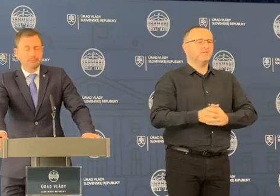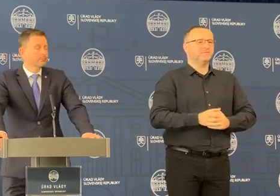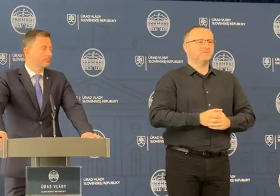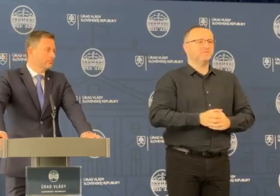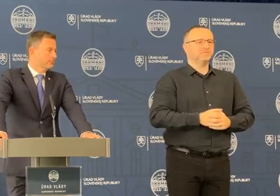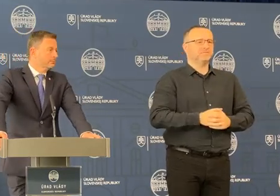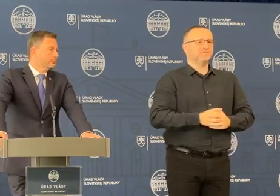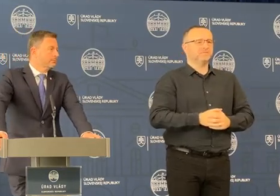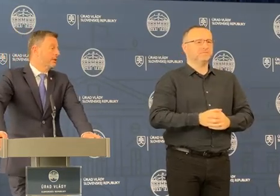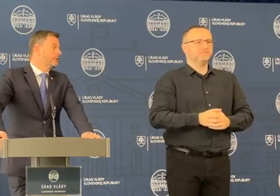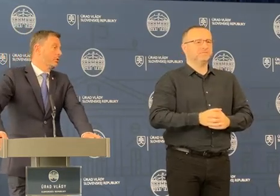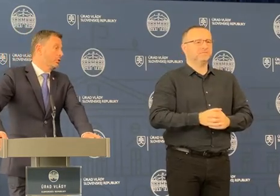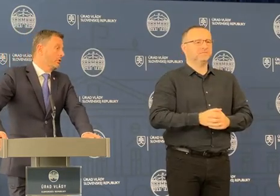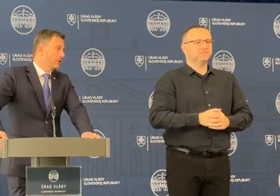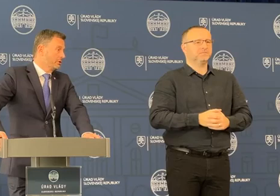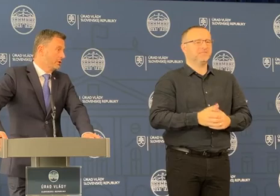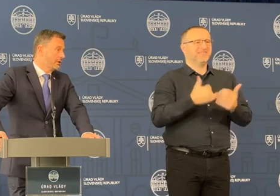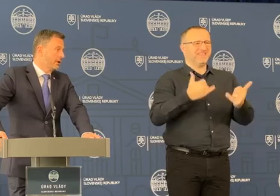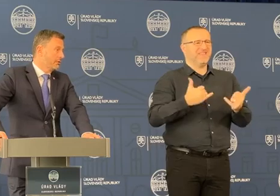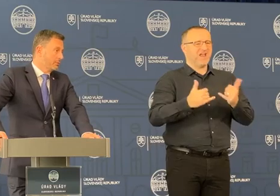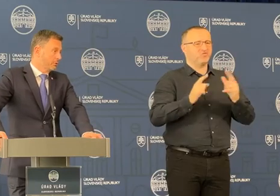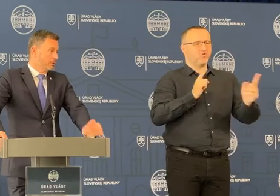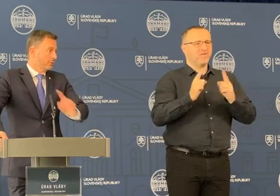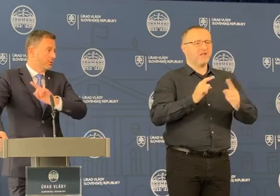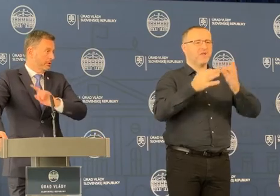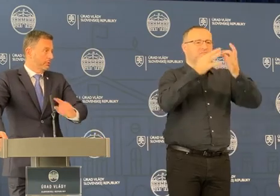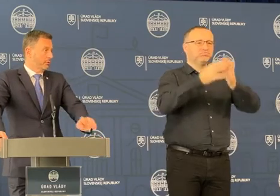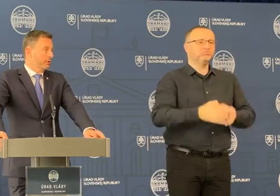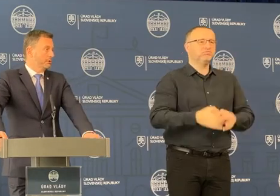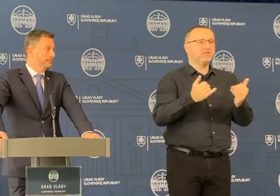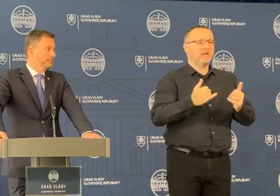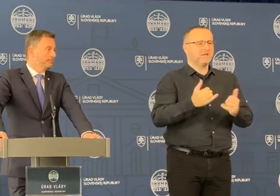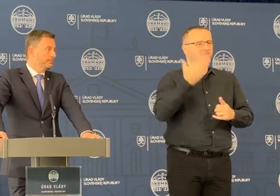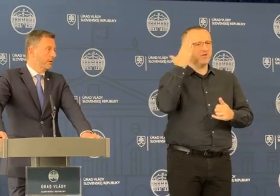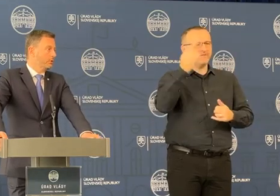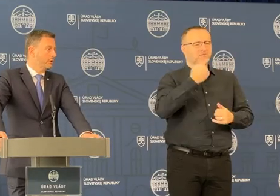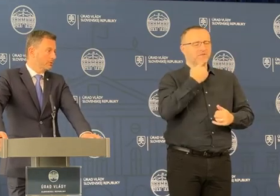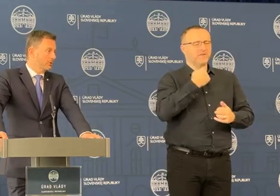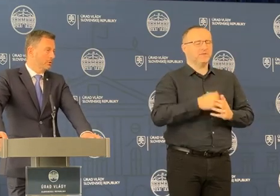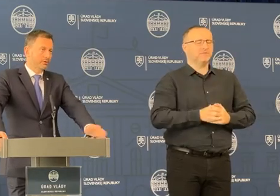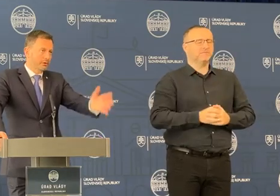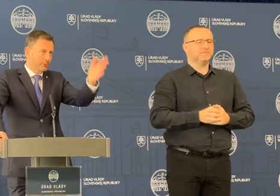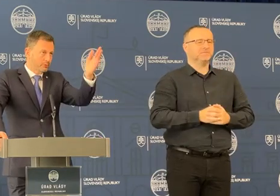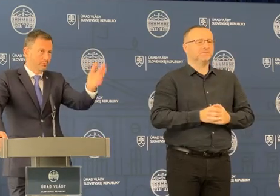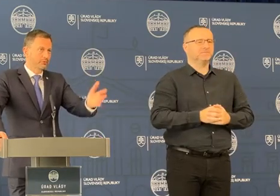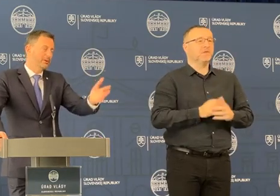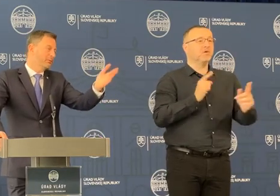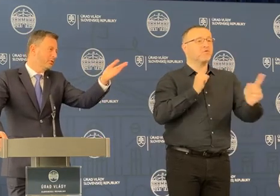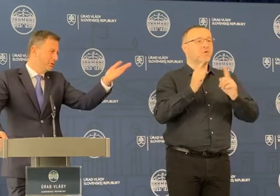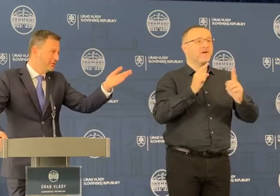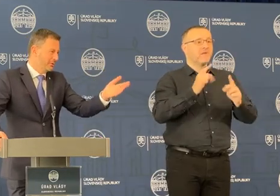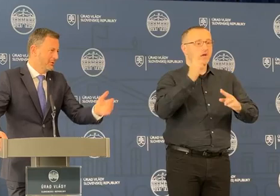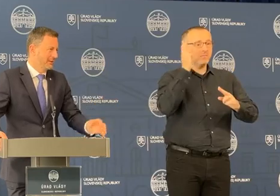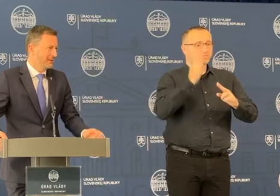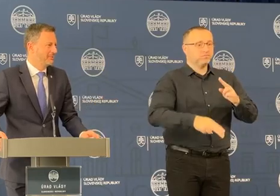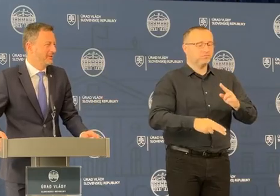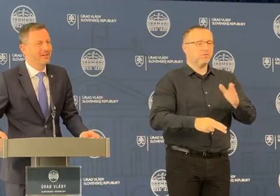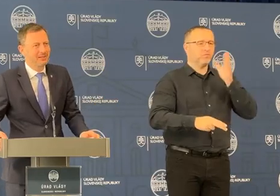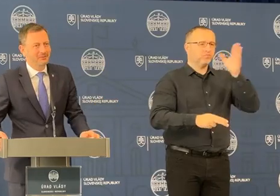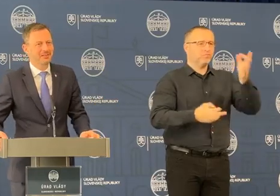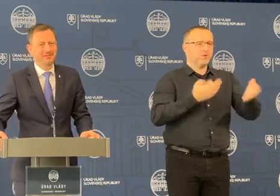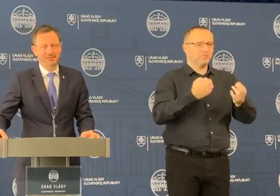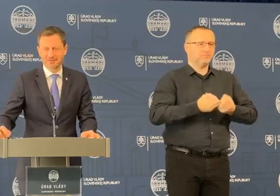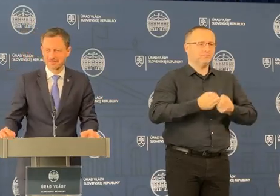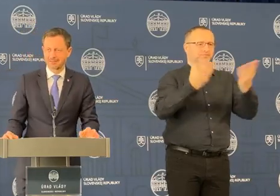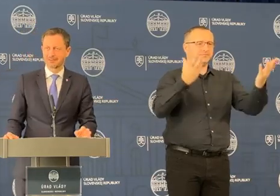konkretizovať. Teraz je to rokované, takže tie detaily vám v tomto momente neviem povedať. Ako noho to bude by rokované, jednak budú oni informované ako